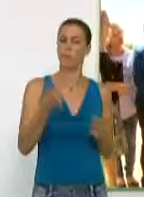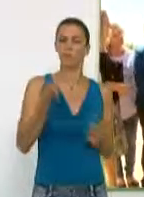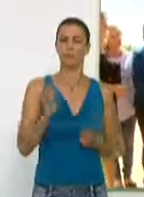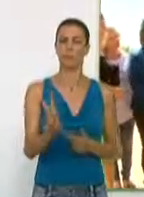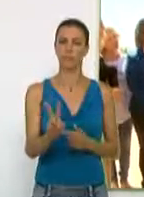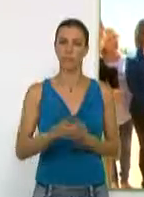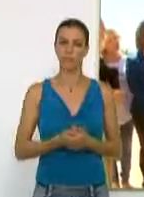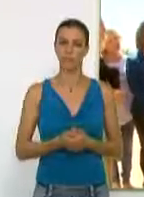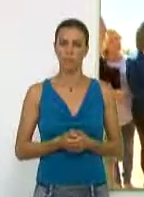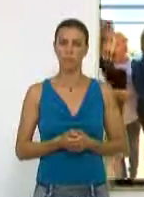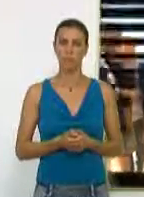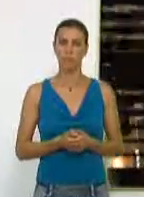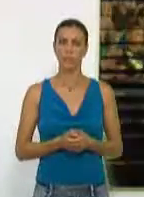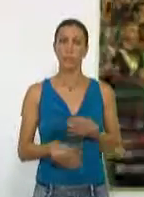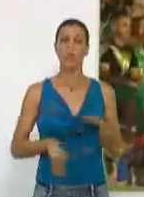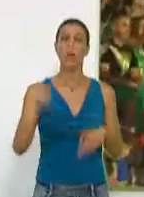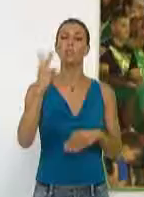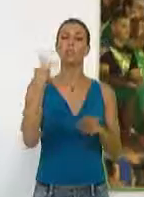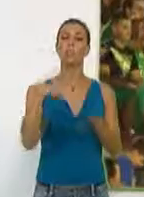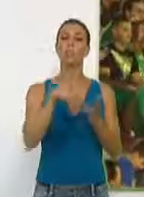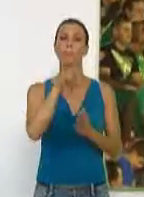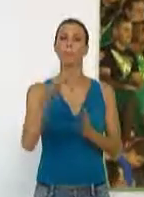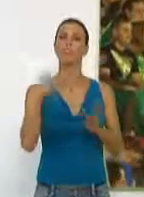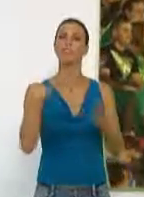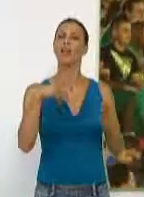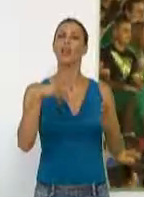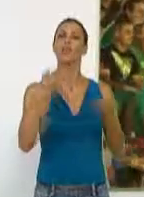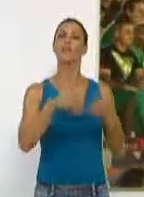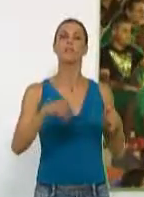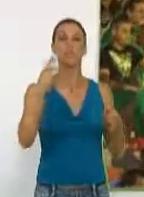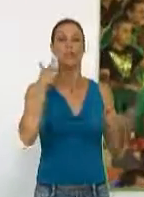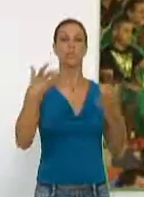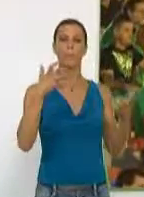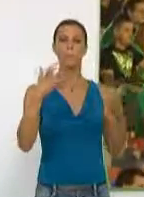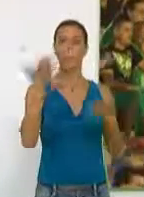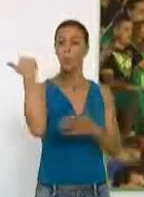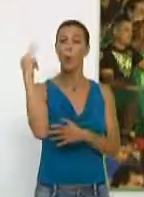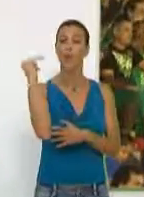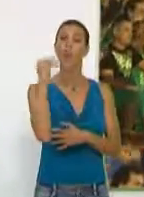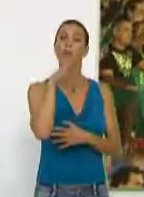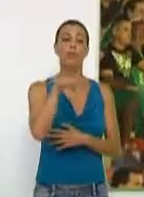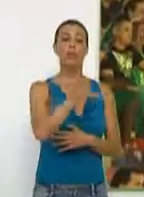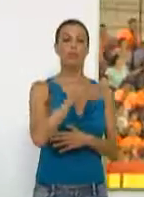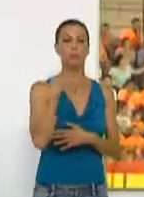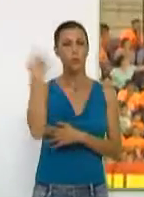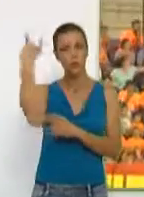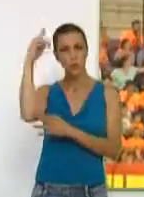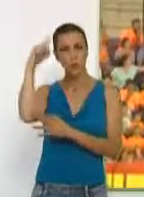una forma activa. Más de 2.000 personas disfrutaron del espectáculo Grand Prix, que el viernes en la Plaza de Toros.